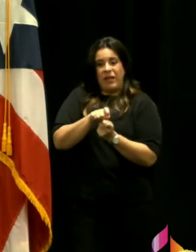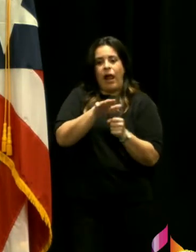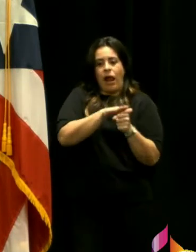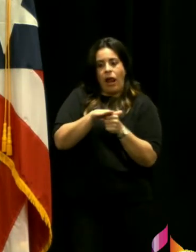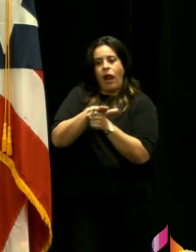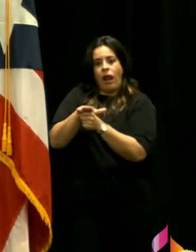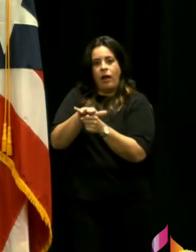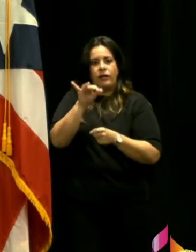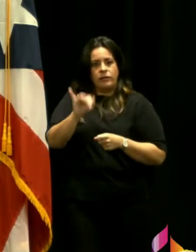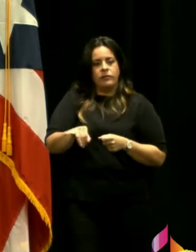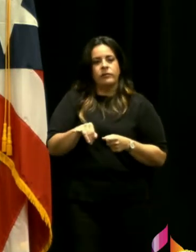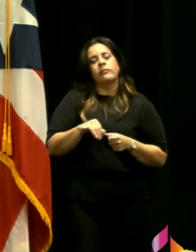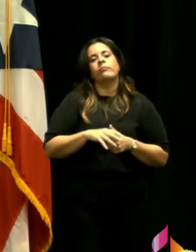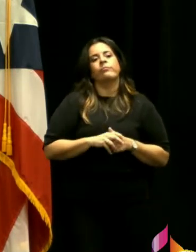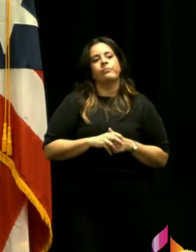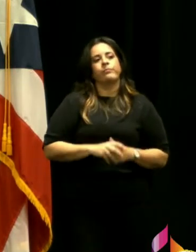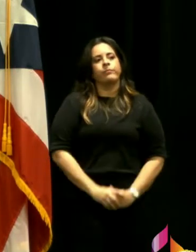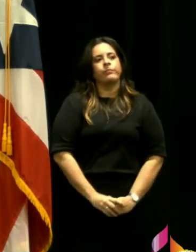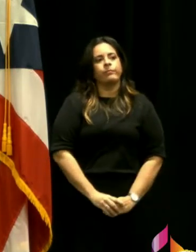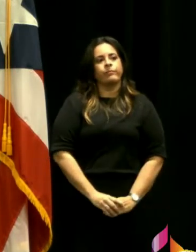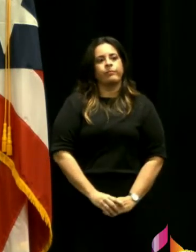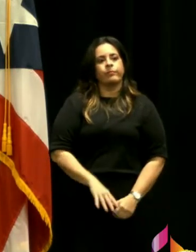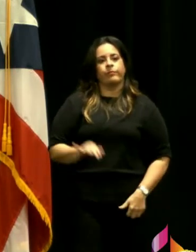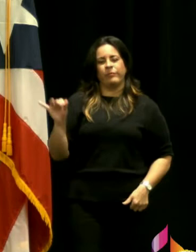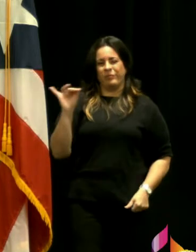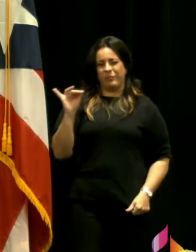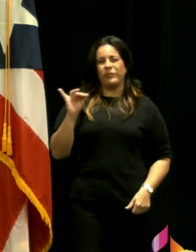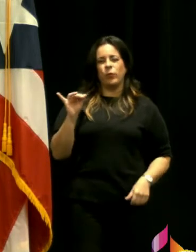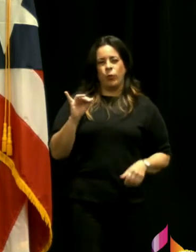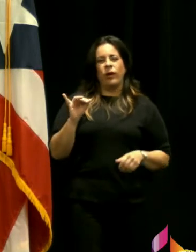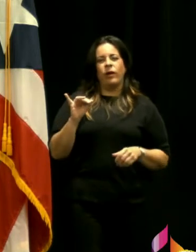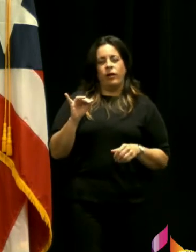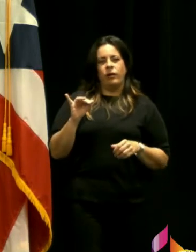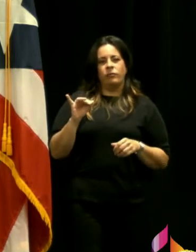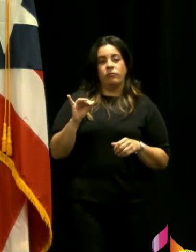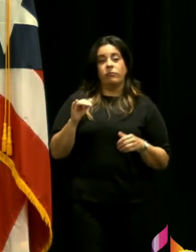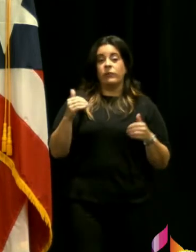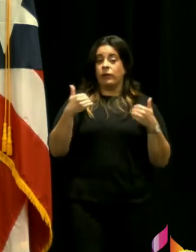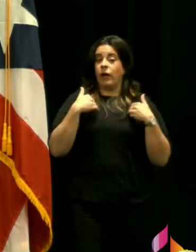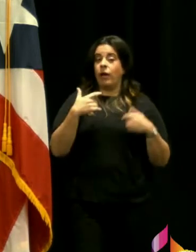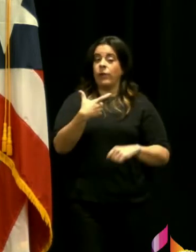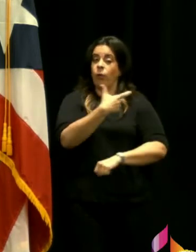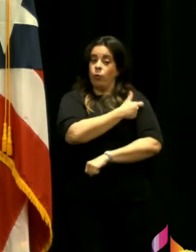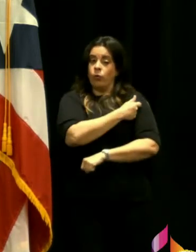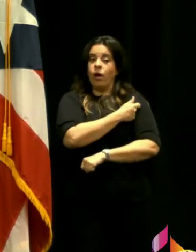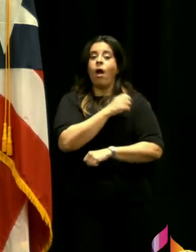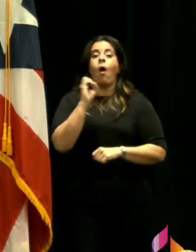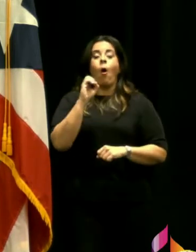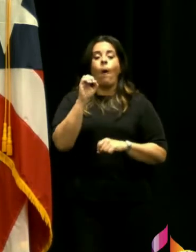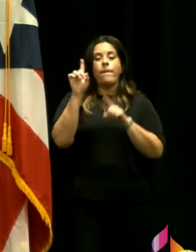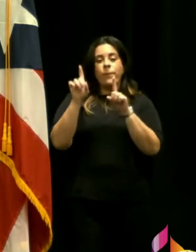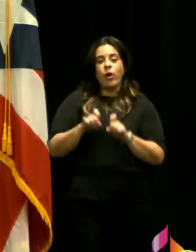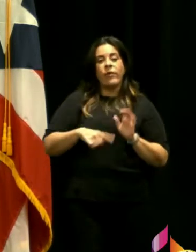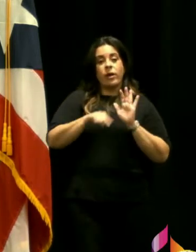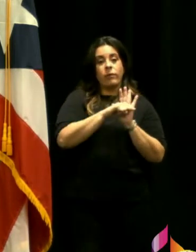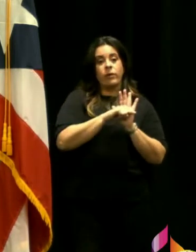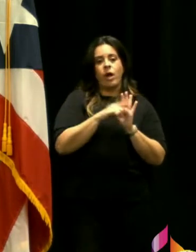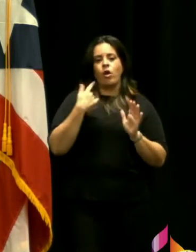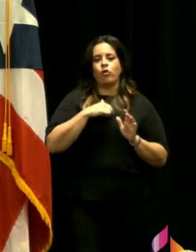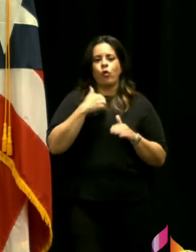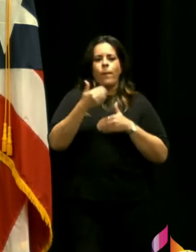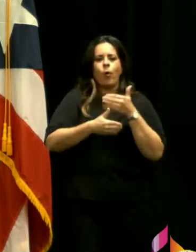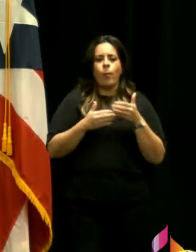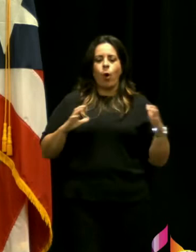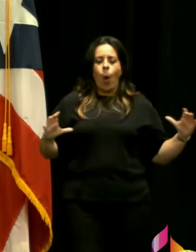comerciales también estén o vacunados o con prueba negativa de COVID estamos cerrando el cerco